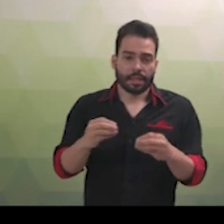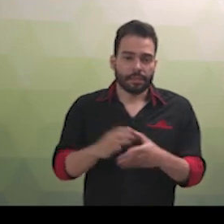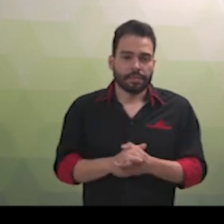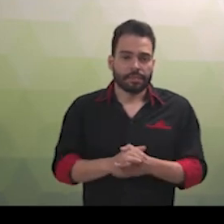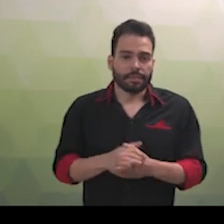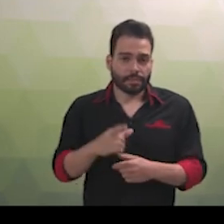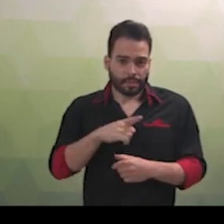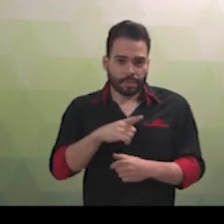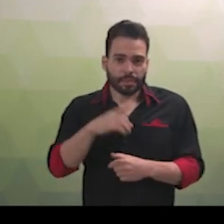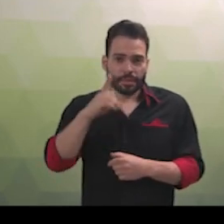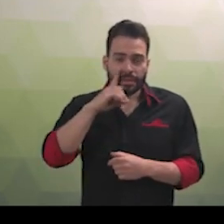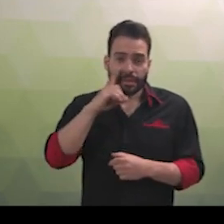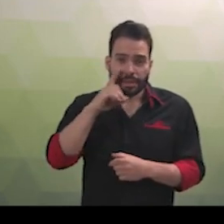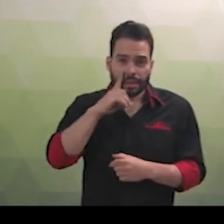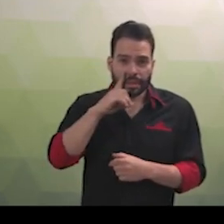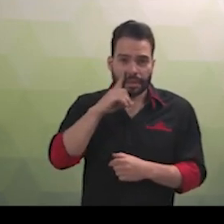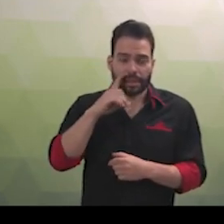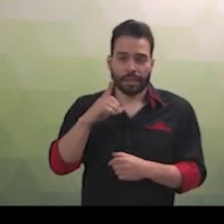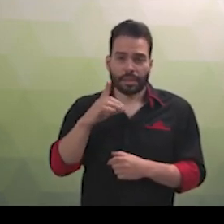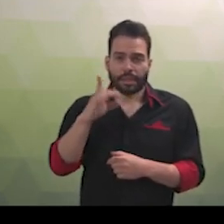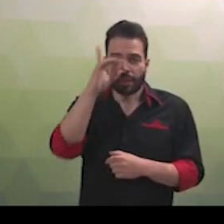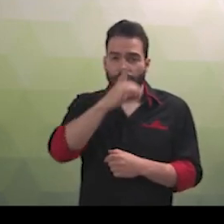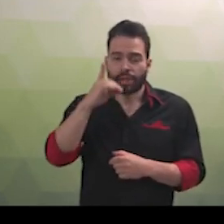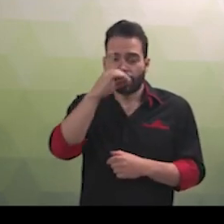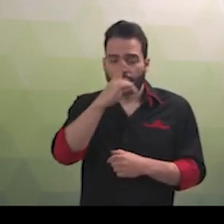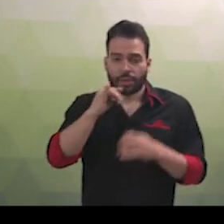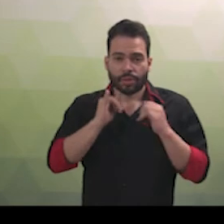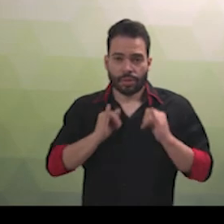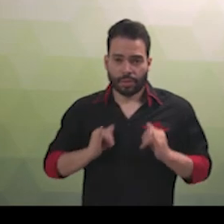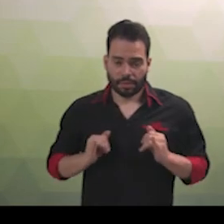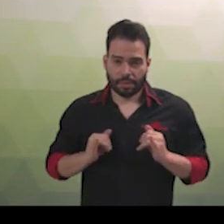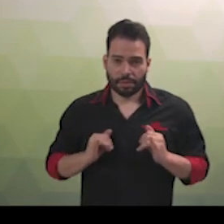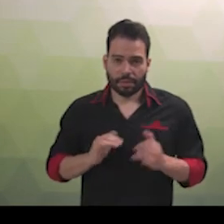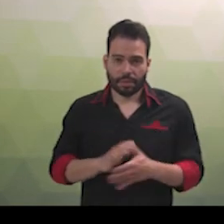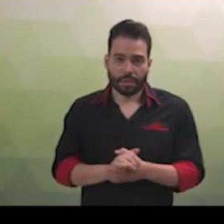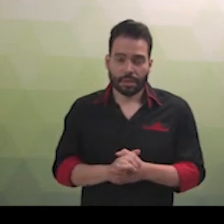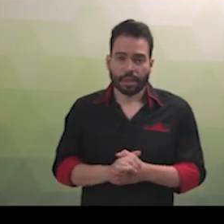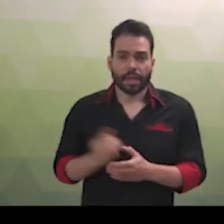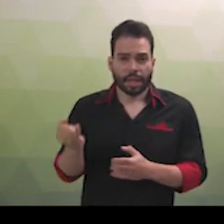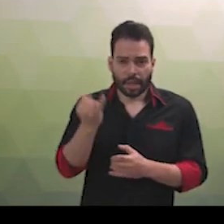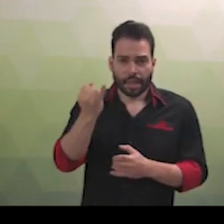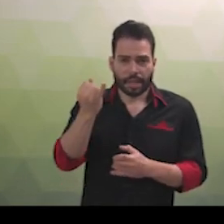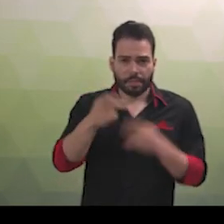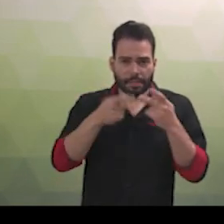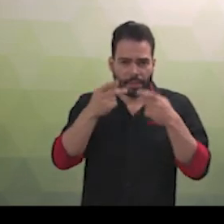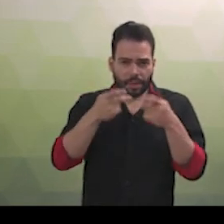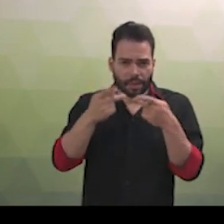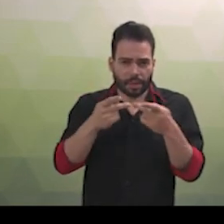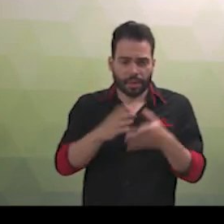semanal remunerado, preferencialmente aos domingos. E é importante trazer esse artigo 7º para que entendamos que o intérprete não